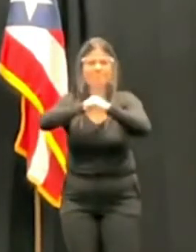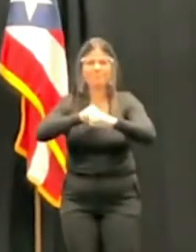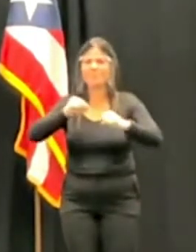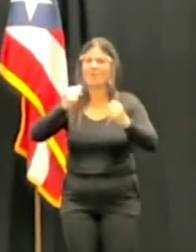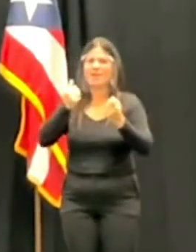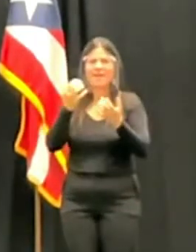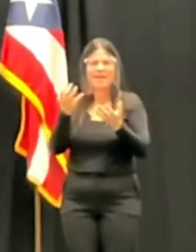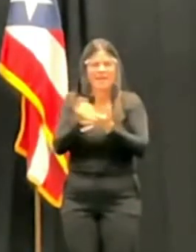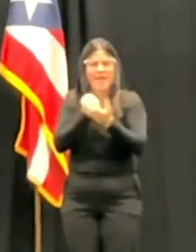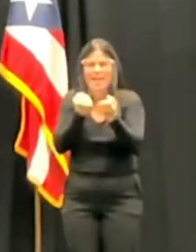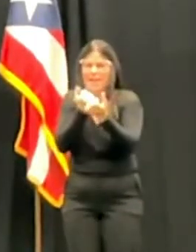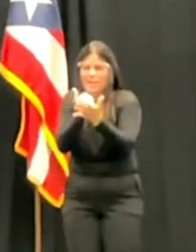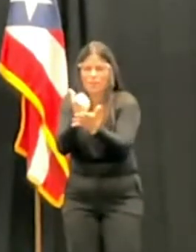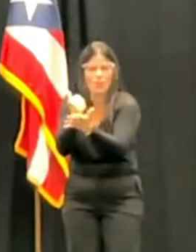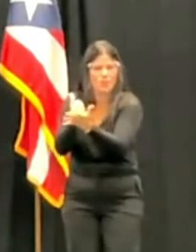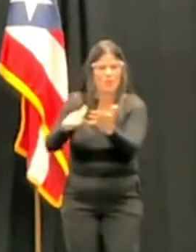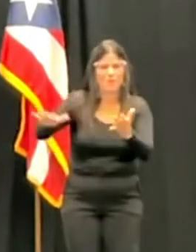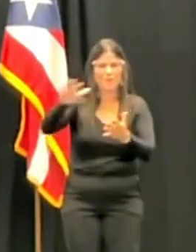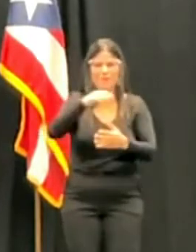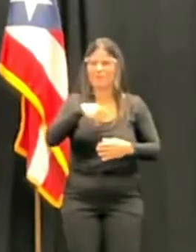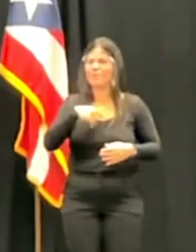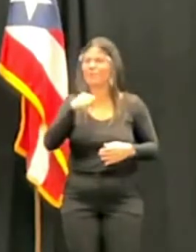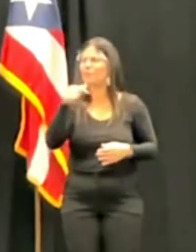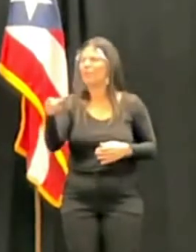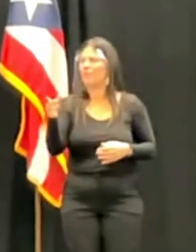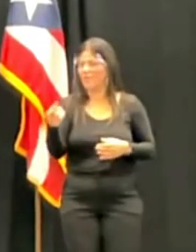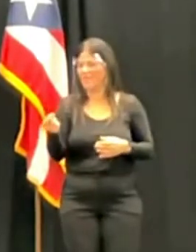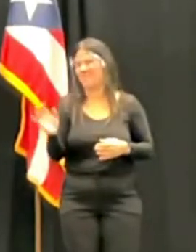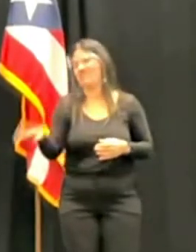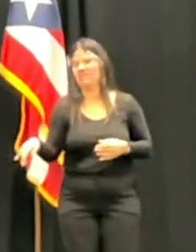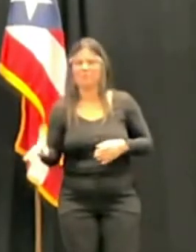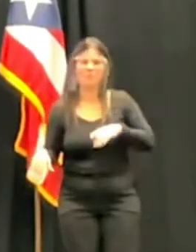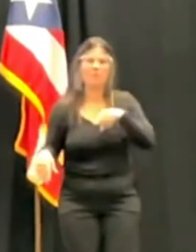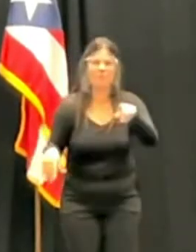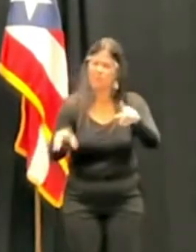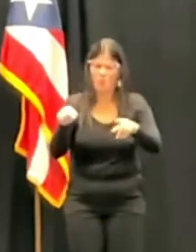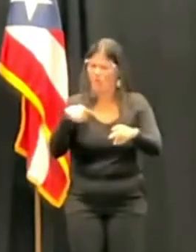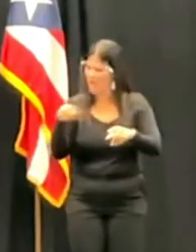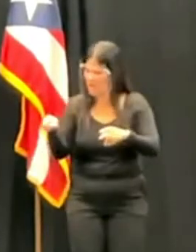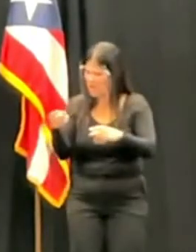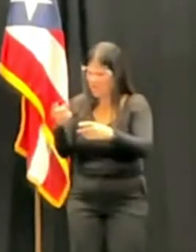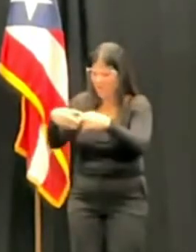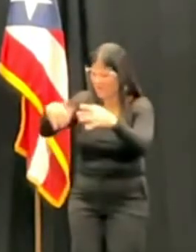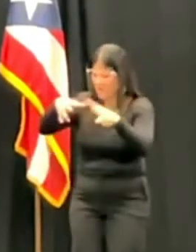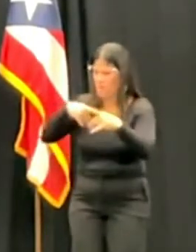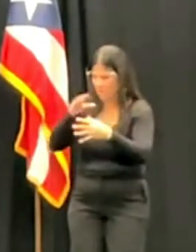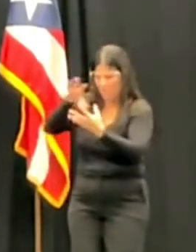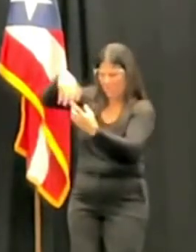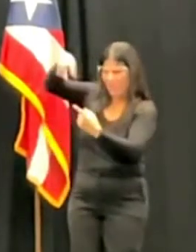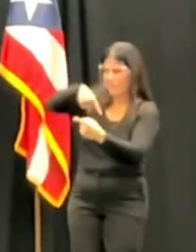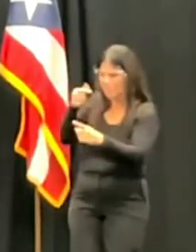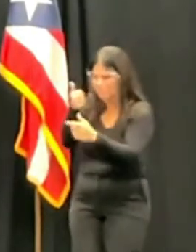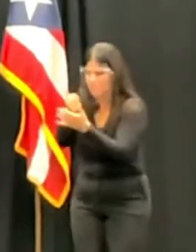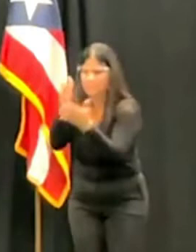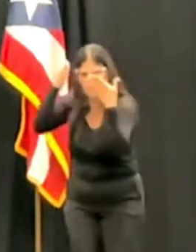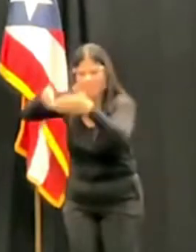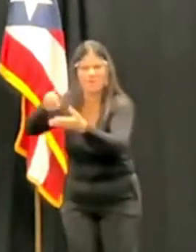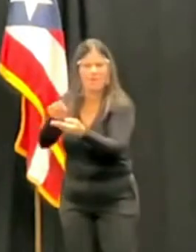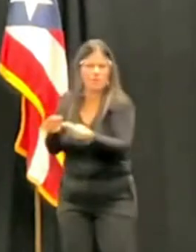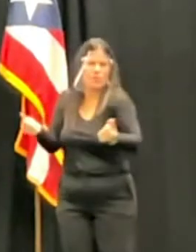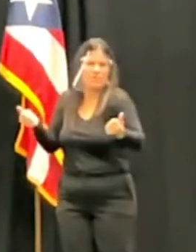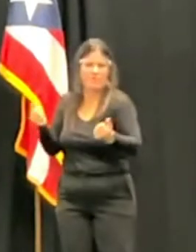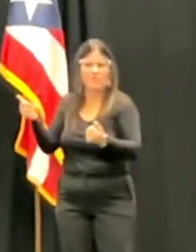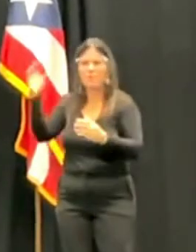porque necesariamente las partes no cumplan, porque no tengan conocimiento de la reglamentación, por ejemplo, de cómo